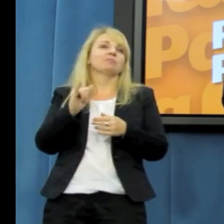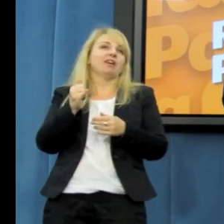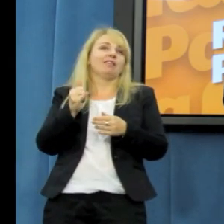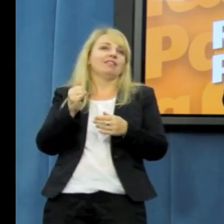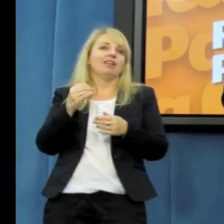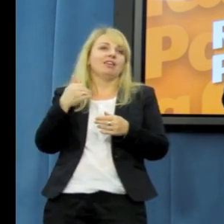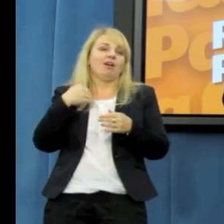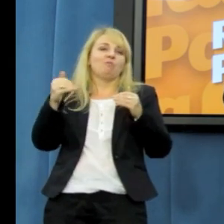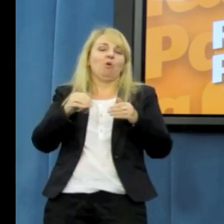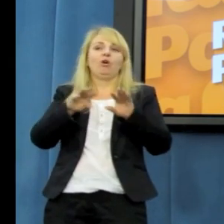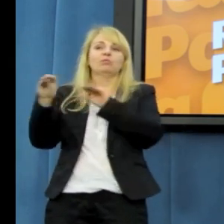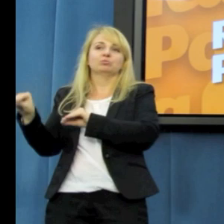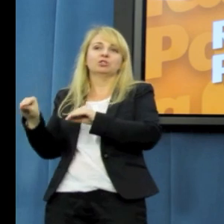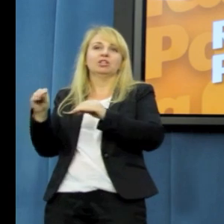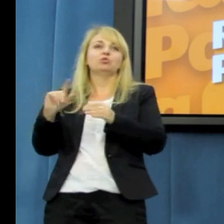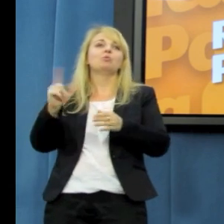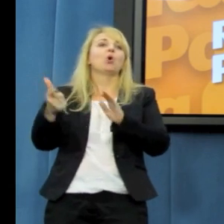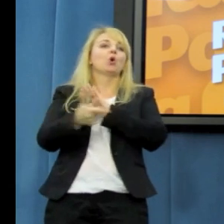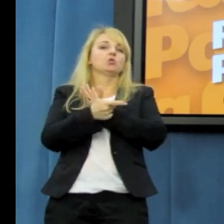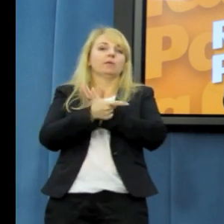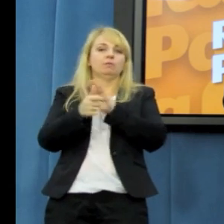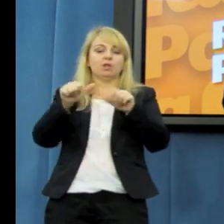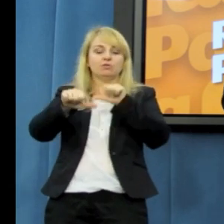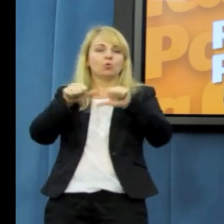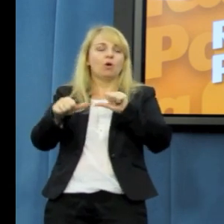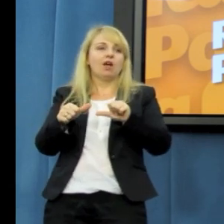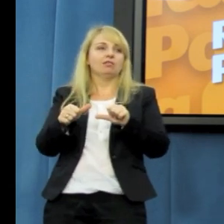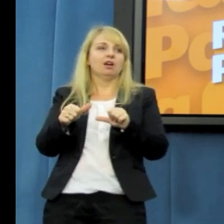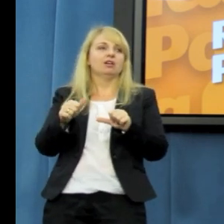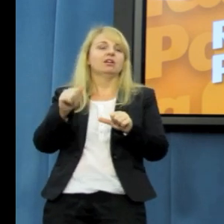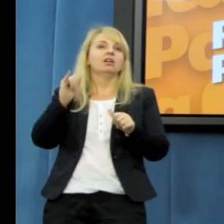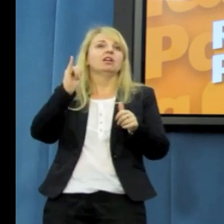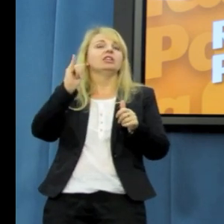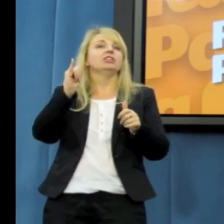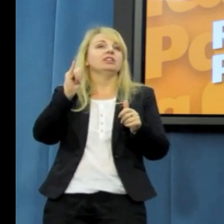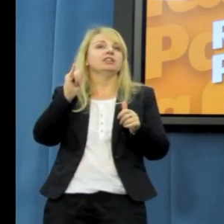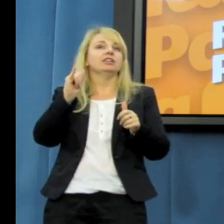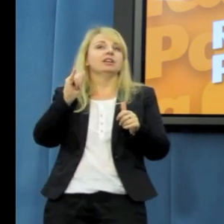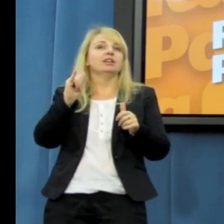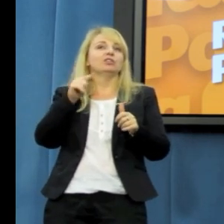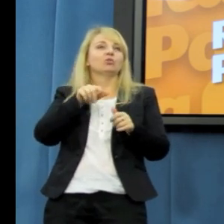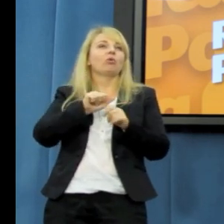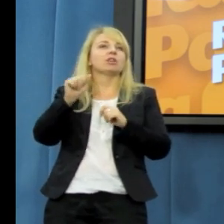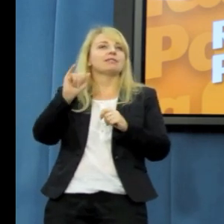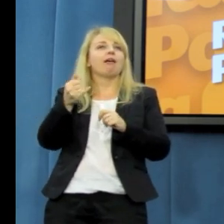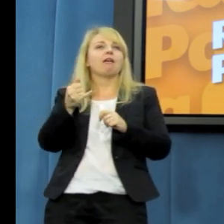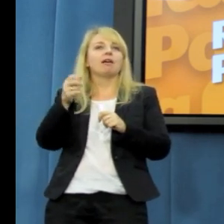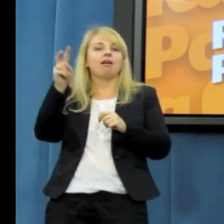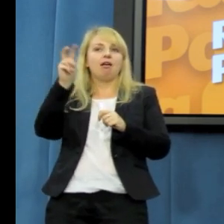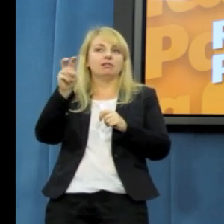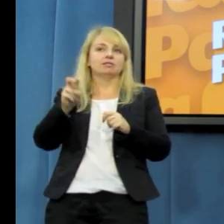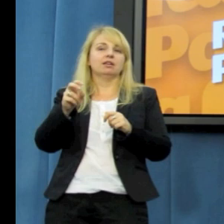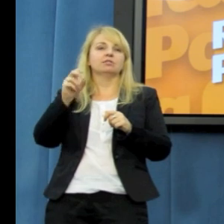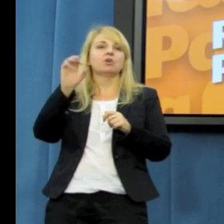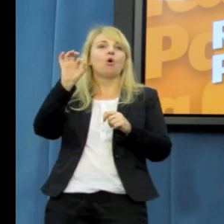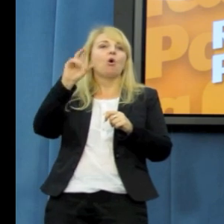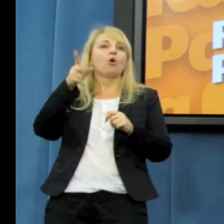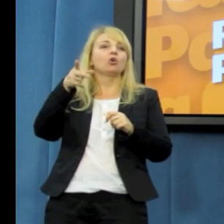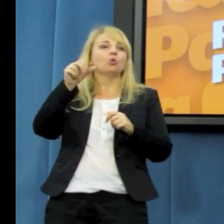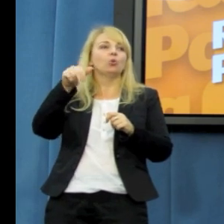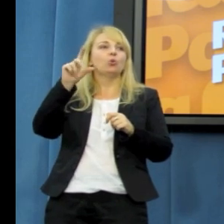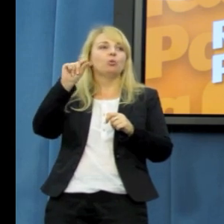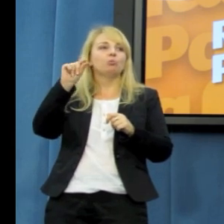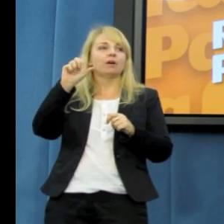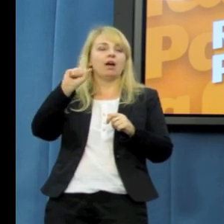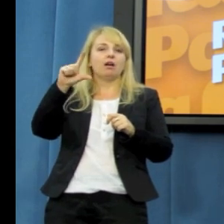ja uważam, że po 17 latach sprawowania władzy, okupacji tej części, którą